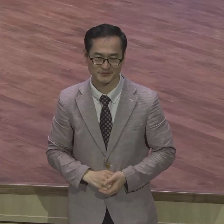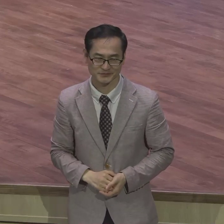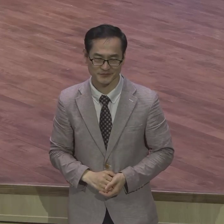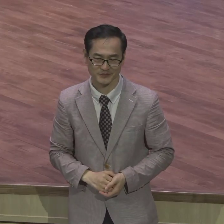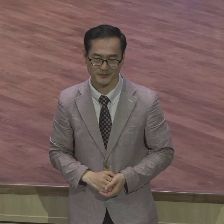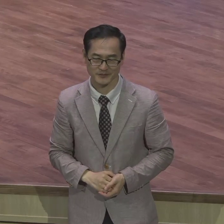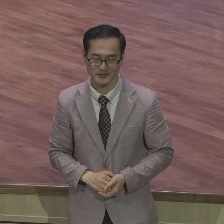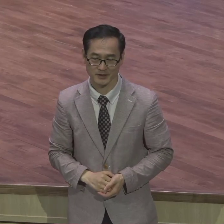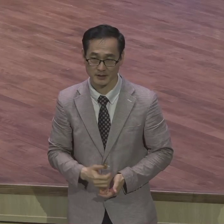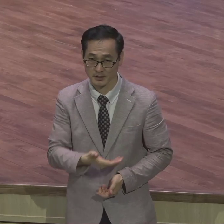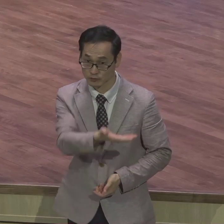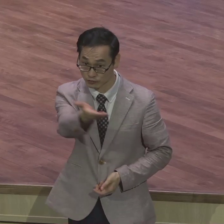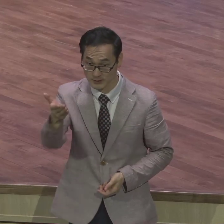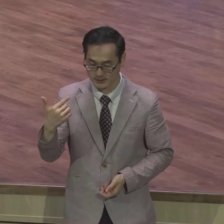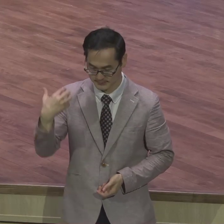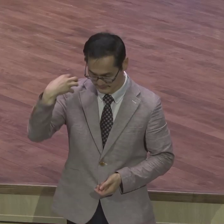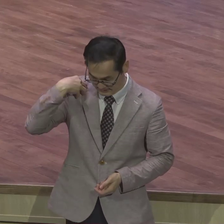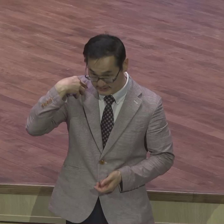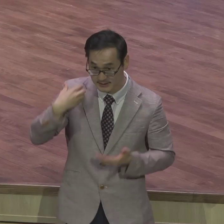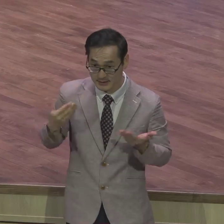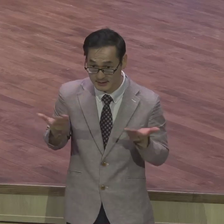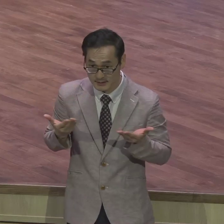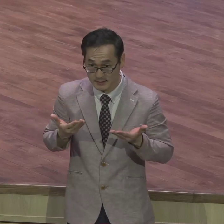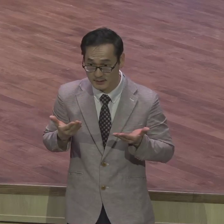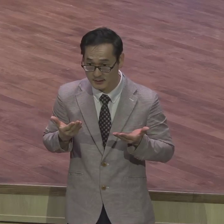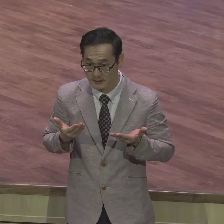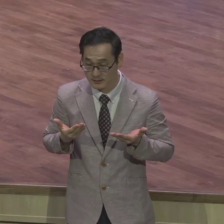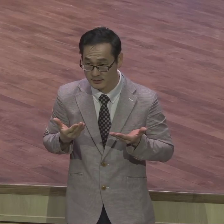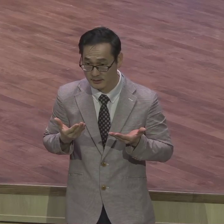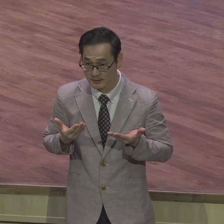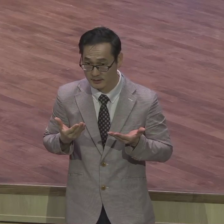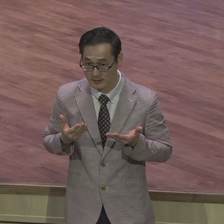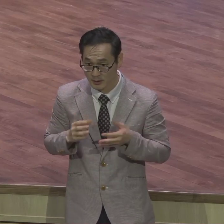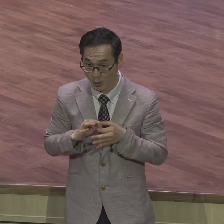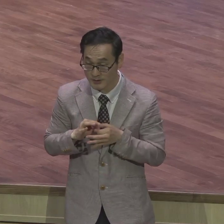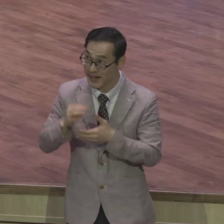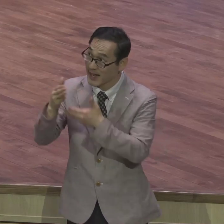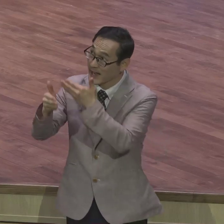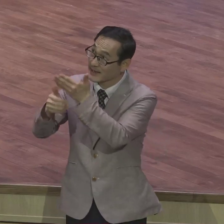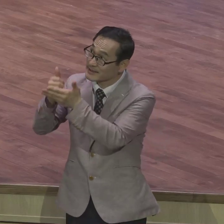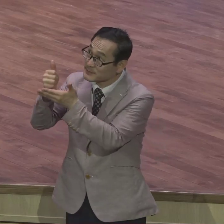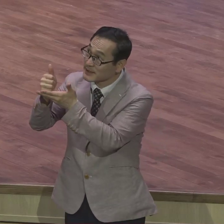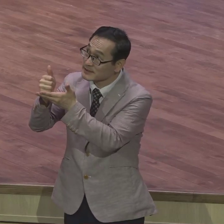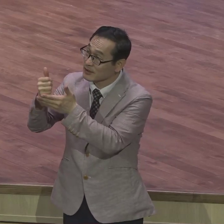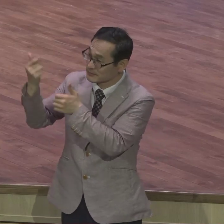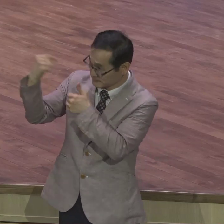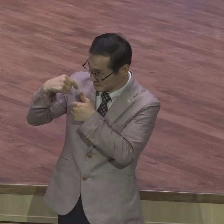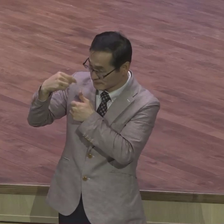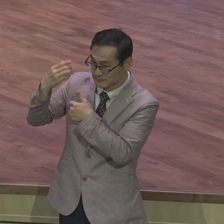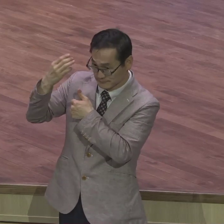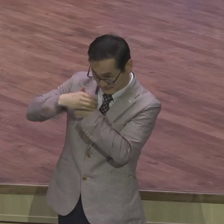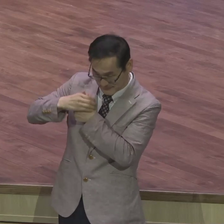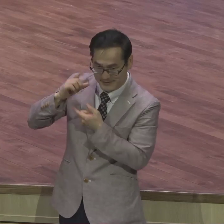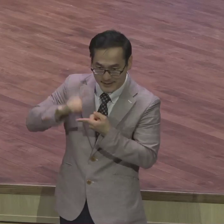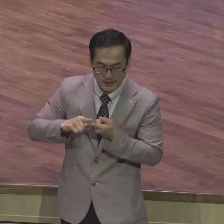주어진 직분 통해서 하나님 앞에서 멋진 인생작품을 만들어라 우리 연계 모든 성도들